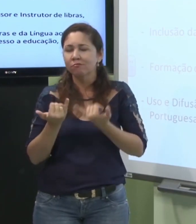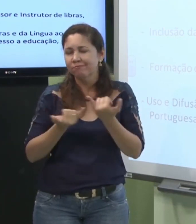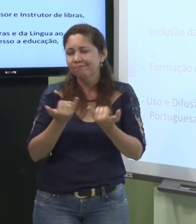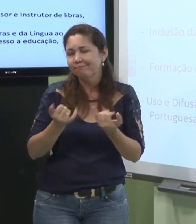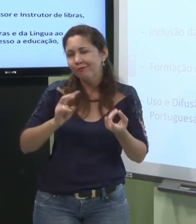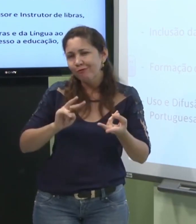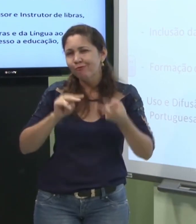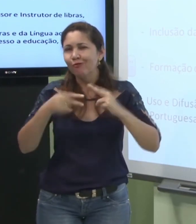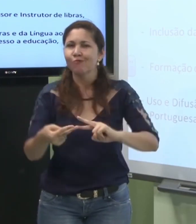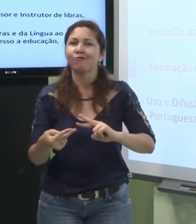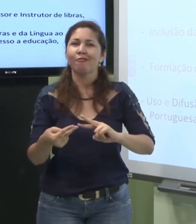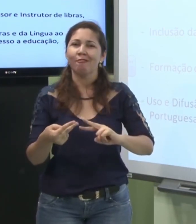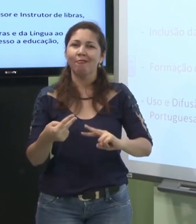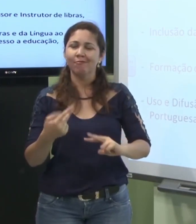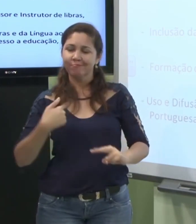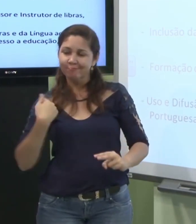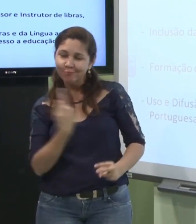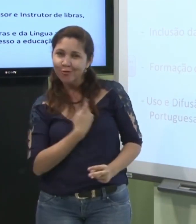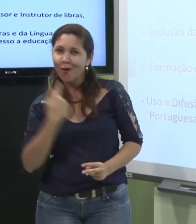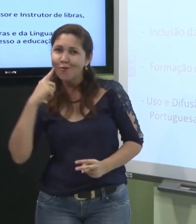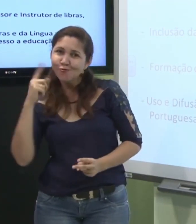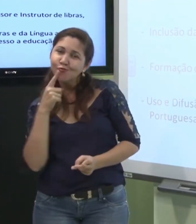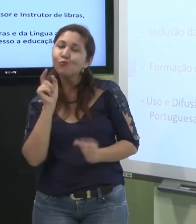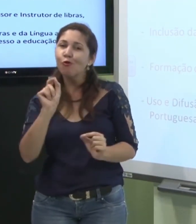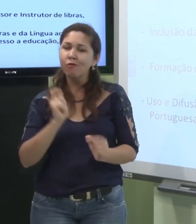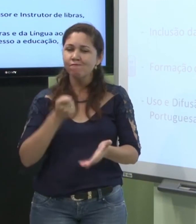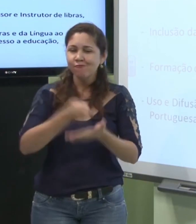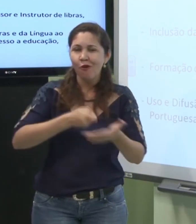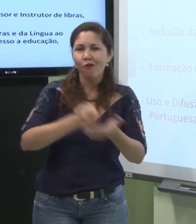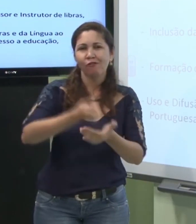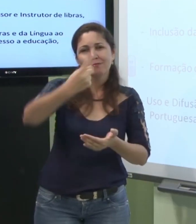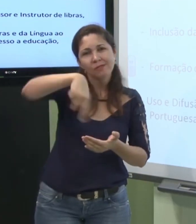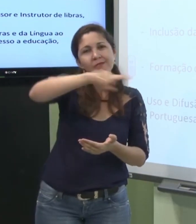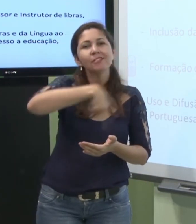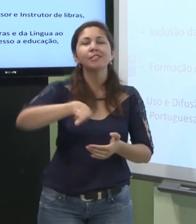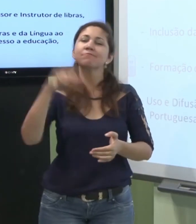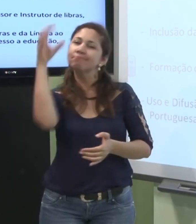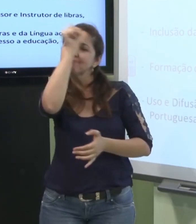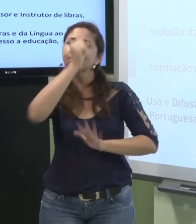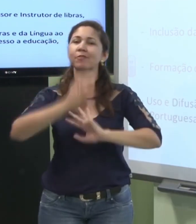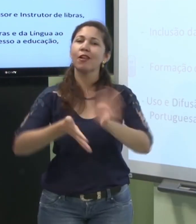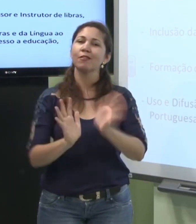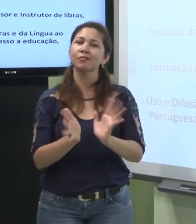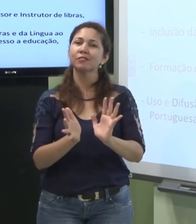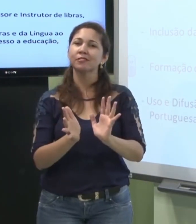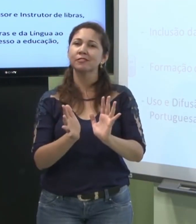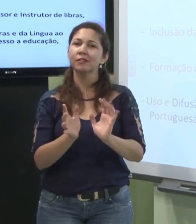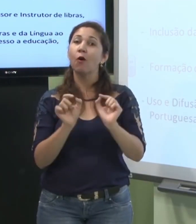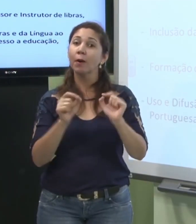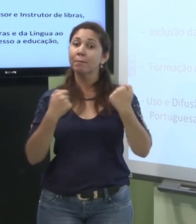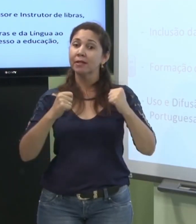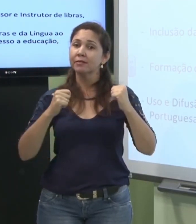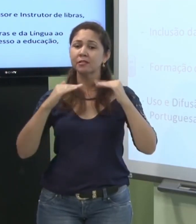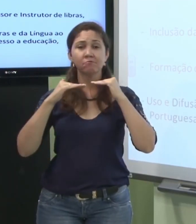agora está na hora de trocar na hora do surdo cobrar dos ouvintes que eles aprendem a língua de sinais